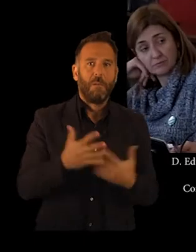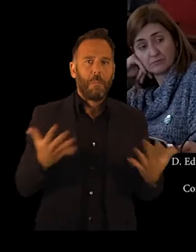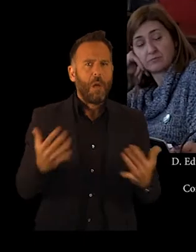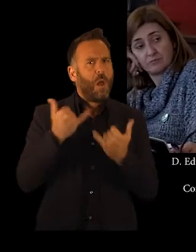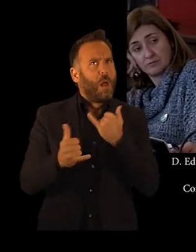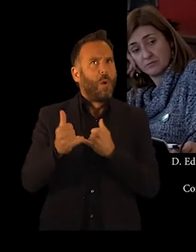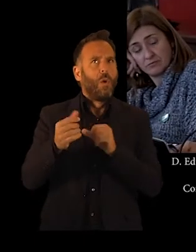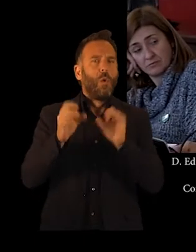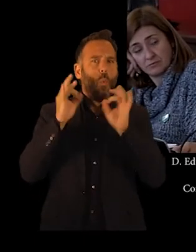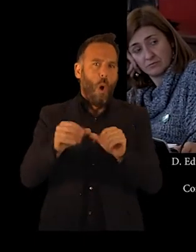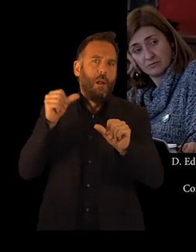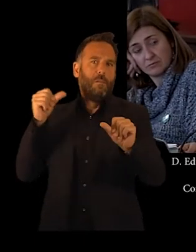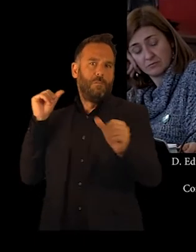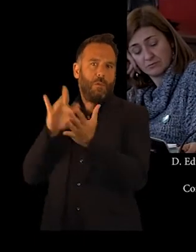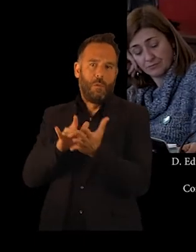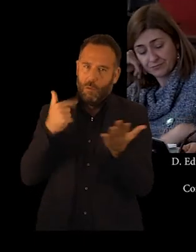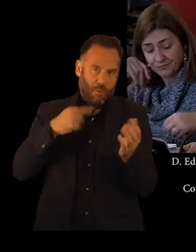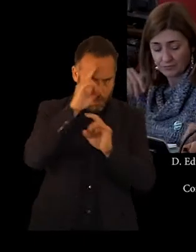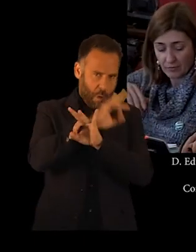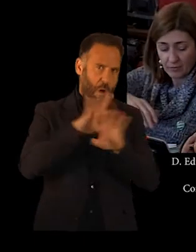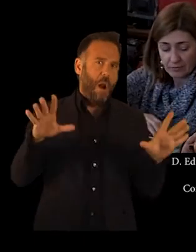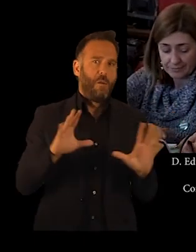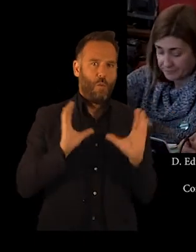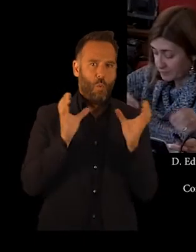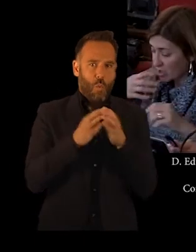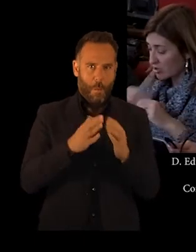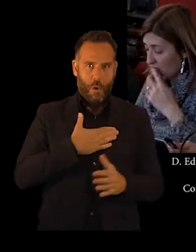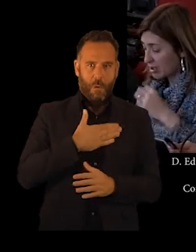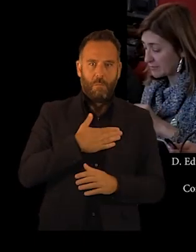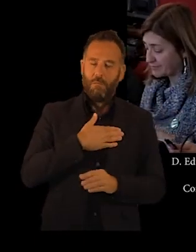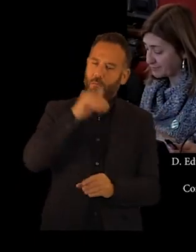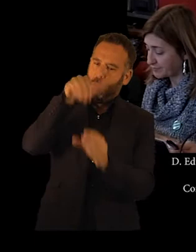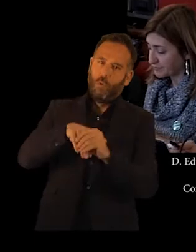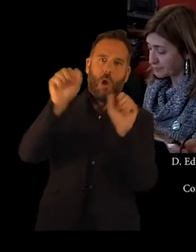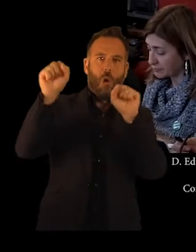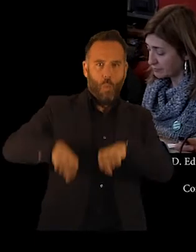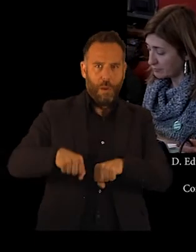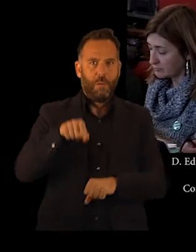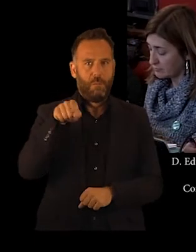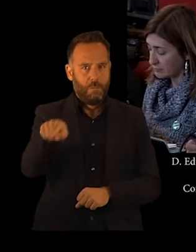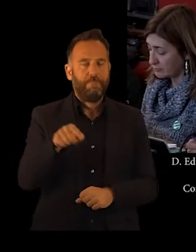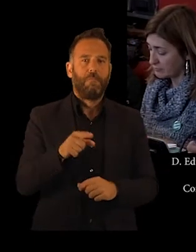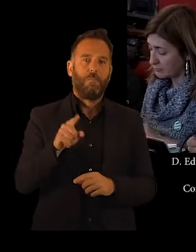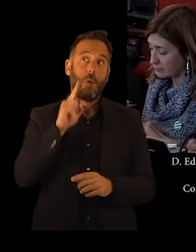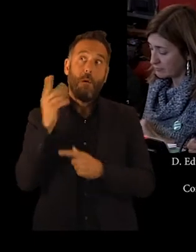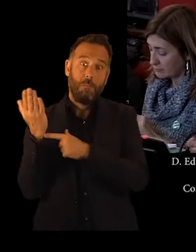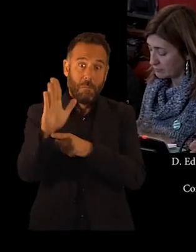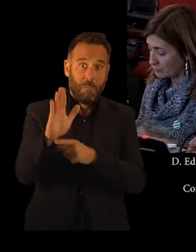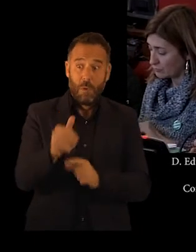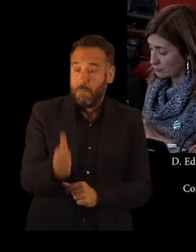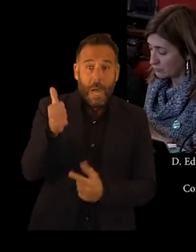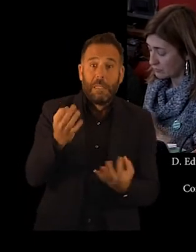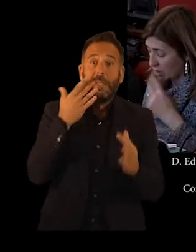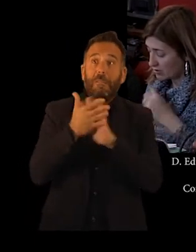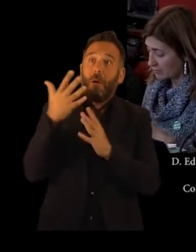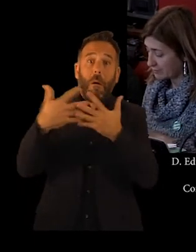que en este tema no cabe otra cosa que votar favorablemente a lo que se está pidiendo, que no es ni más ni